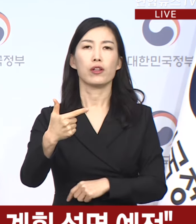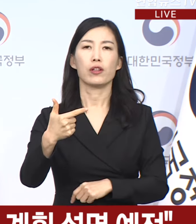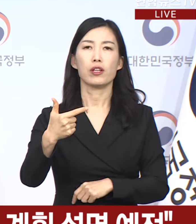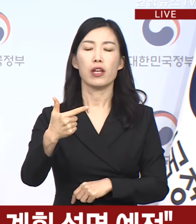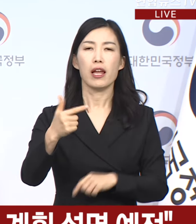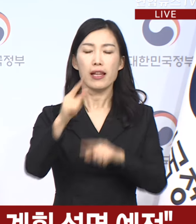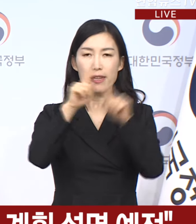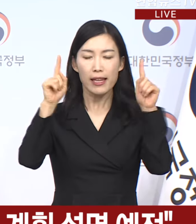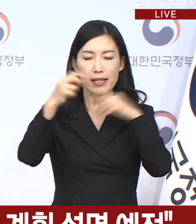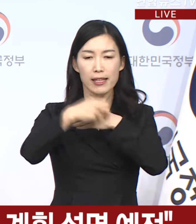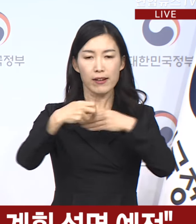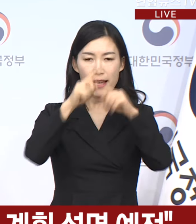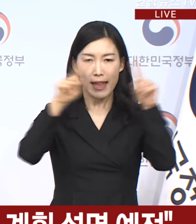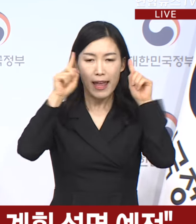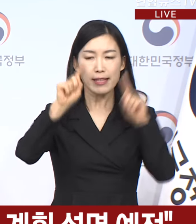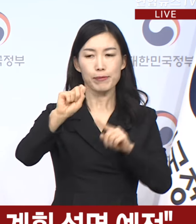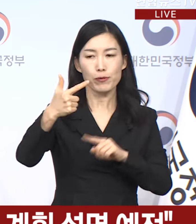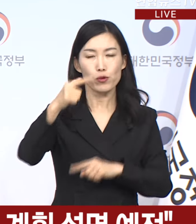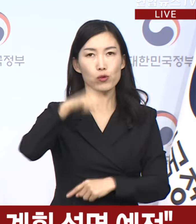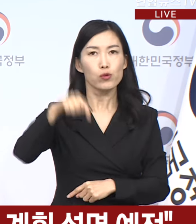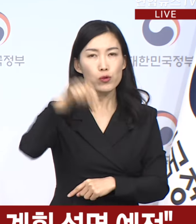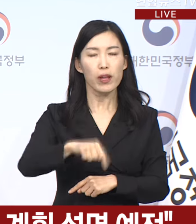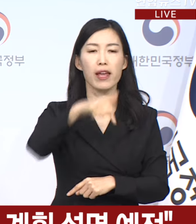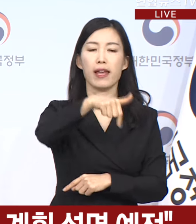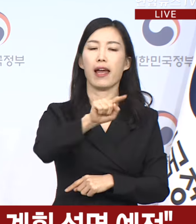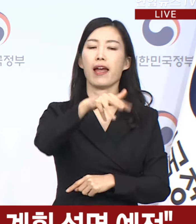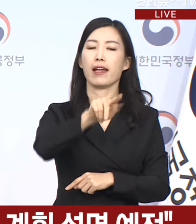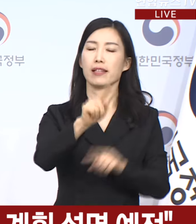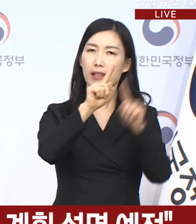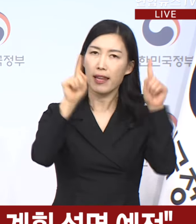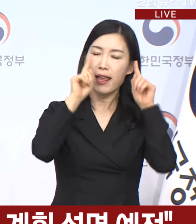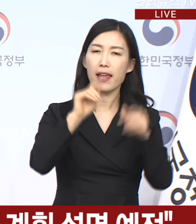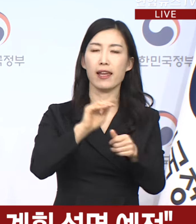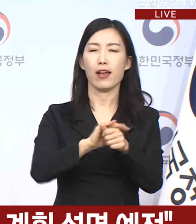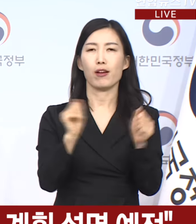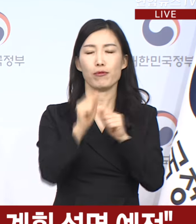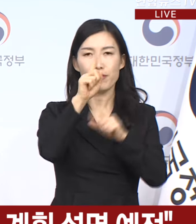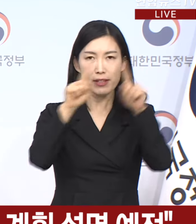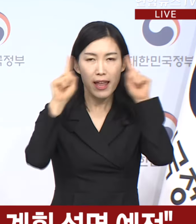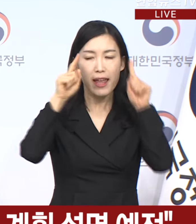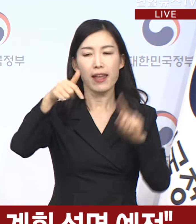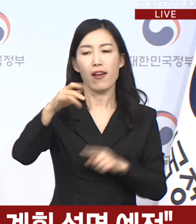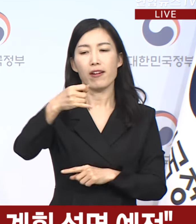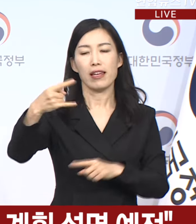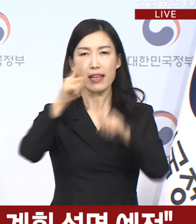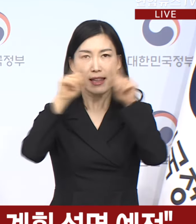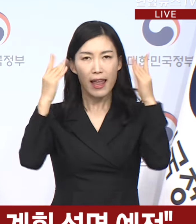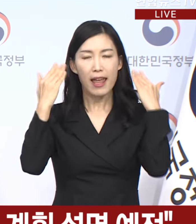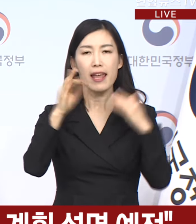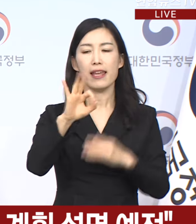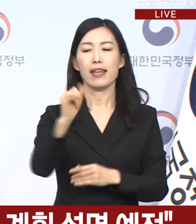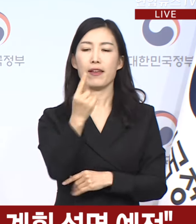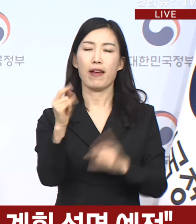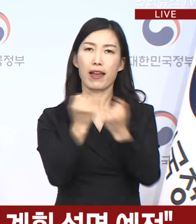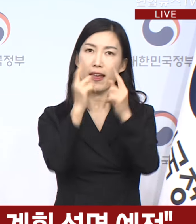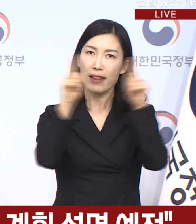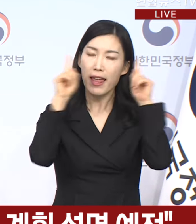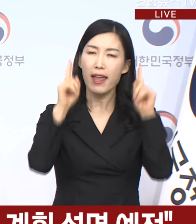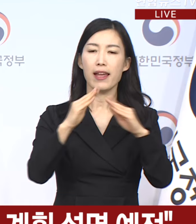16개 의과대학 중 가천대, 경북대, 경희대, 이화여대,